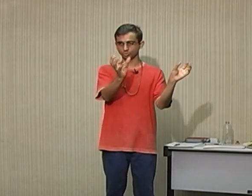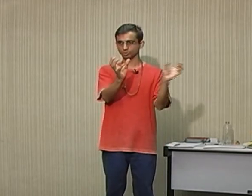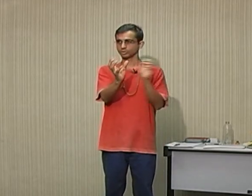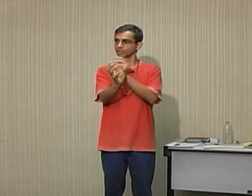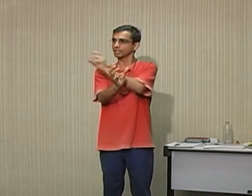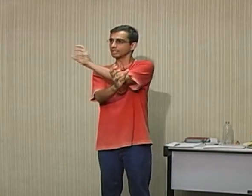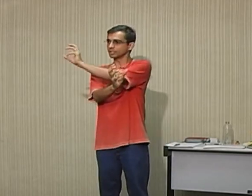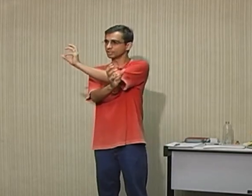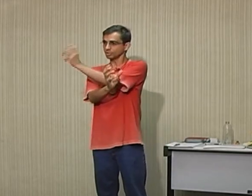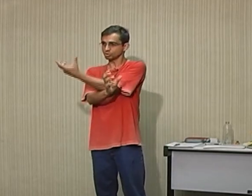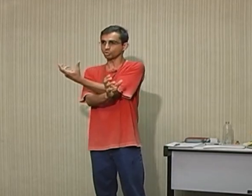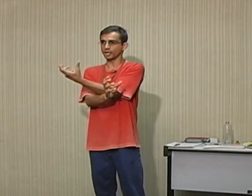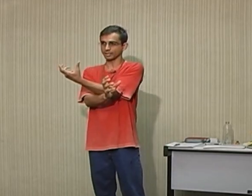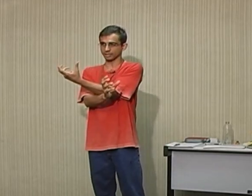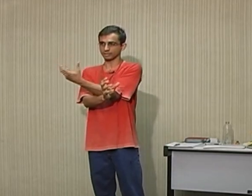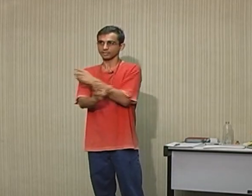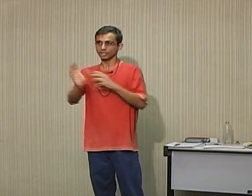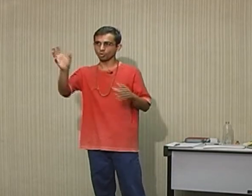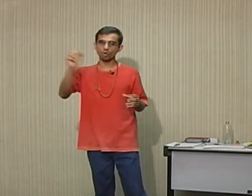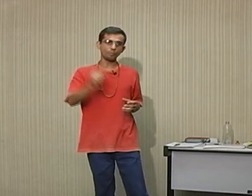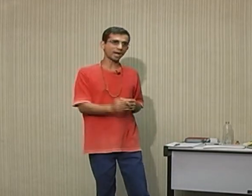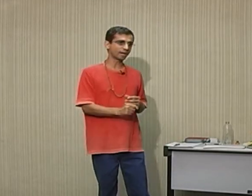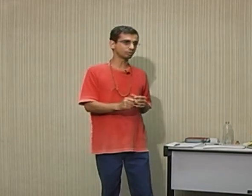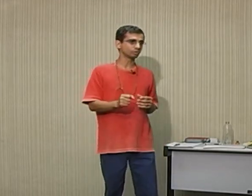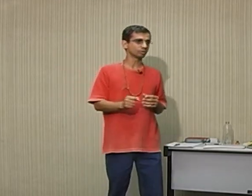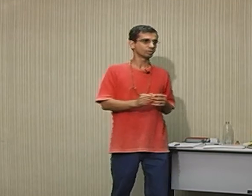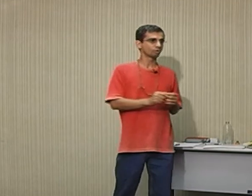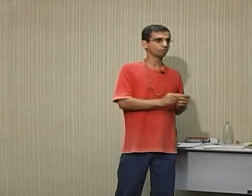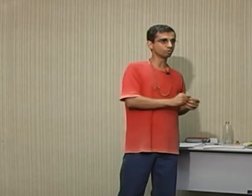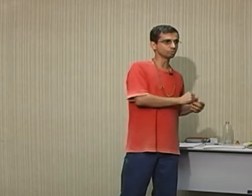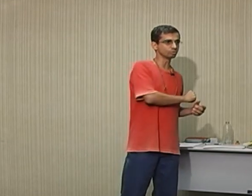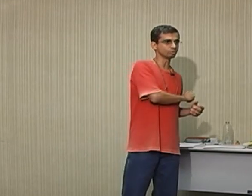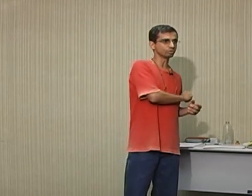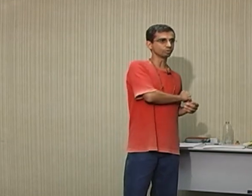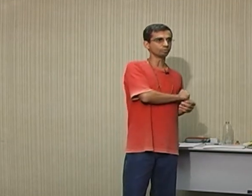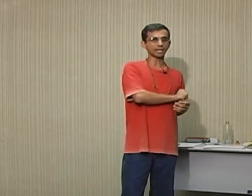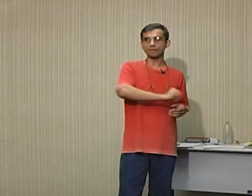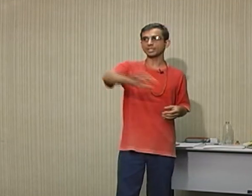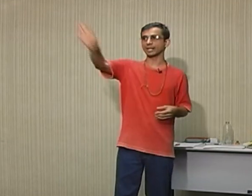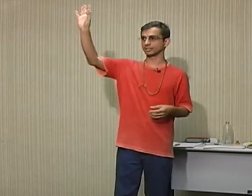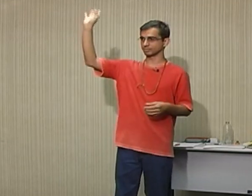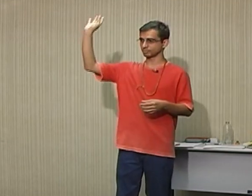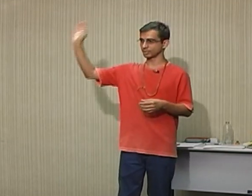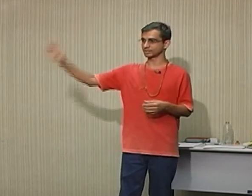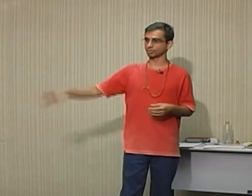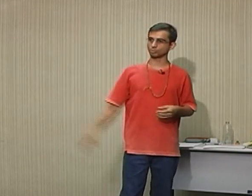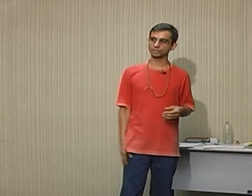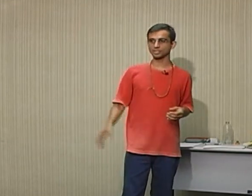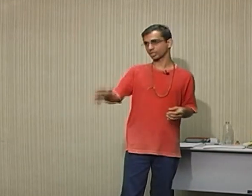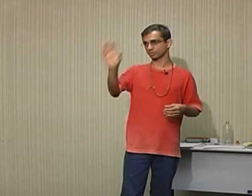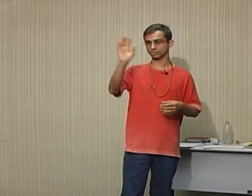e história, eu comparo com uma caminhada, por exemplo, um trajeto.